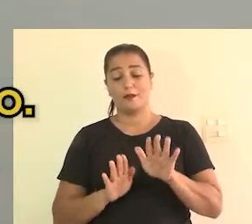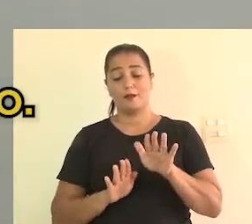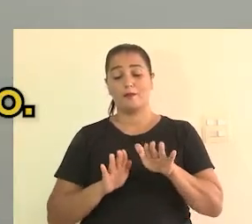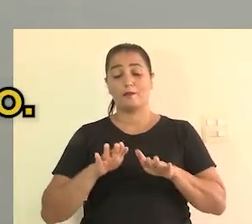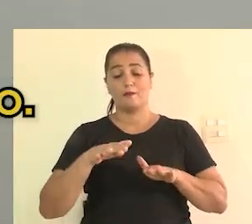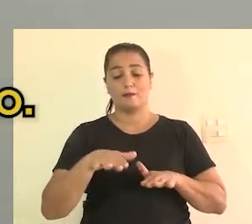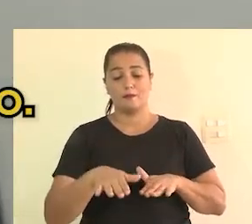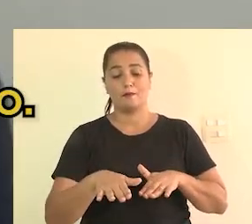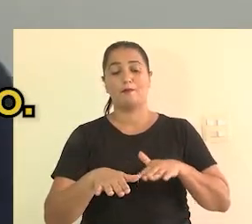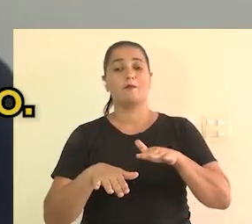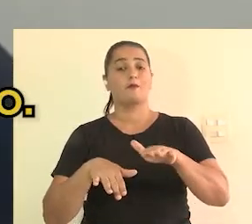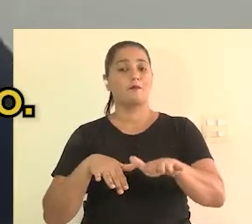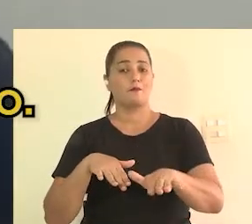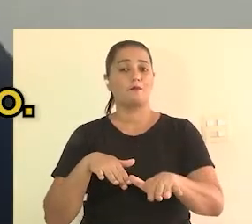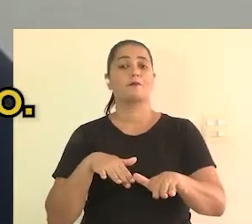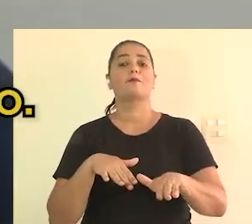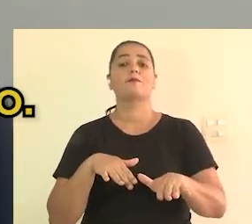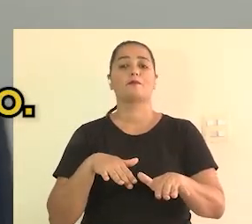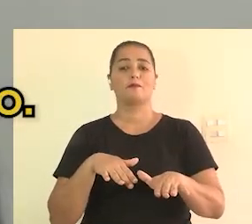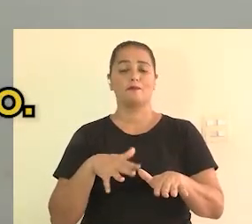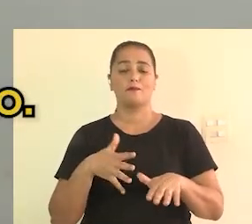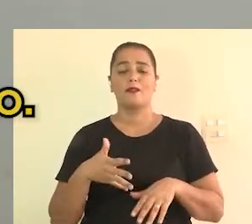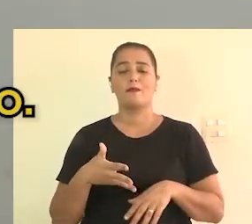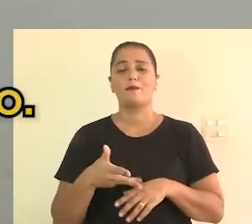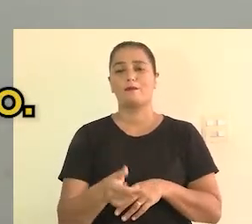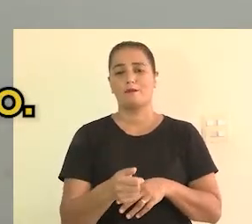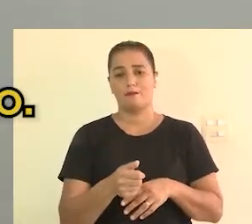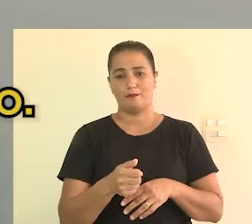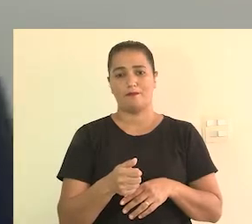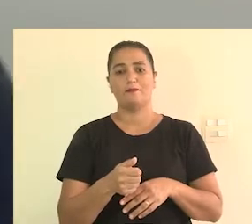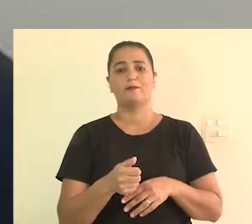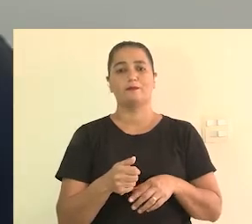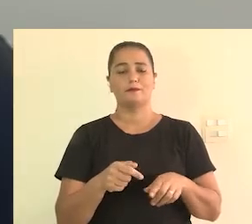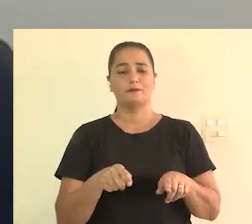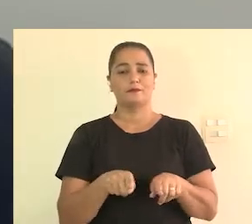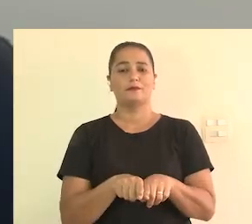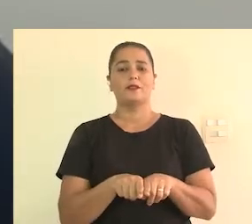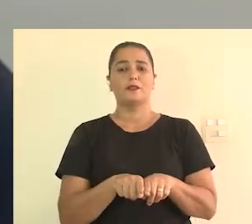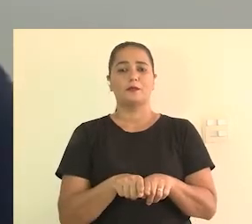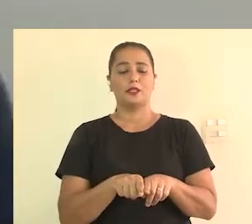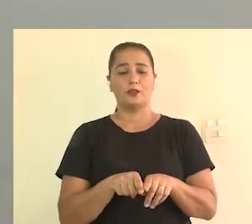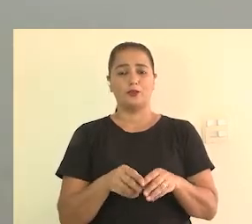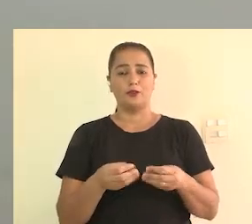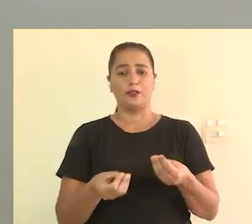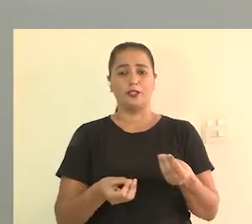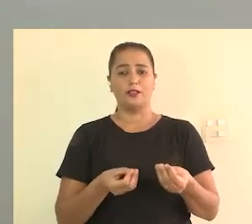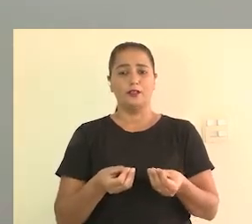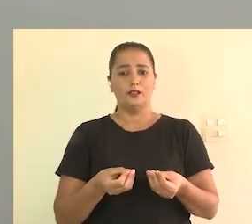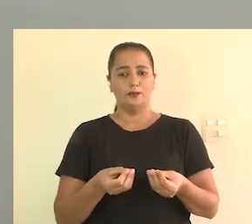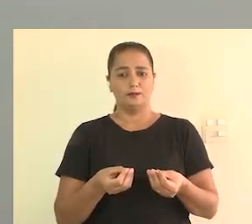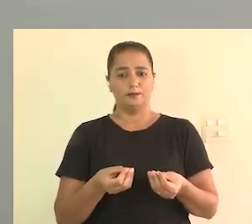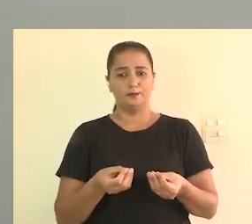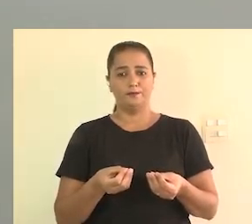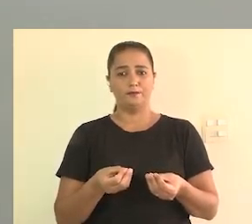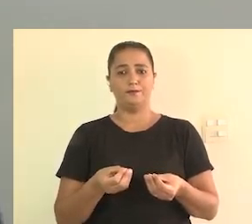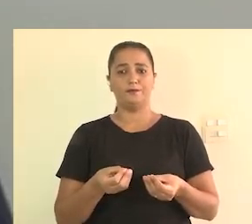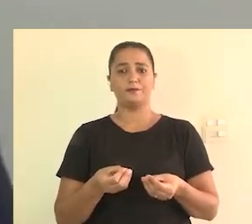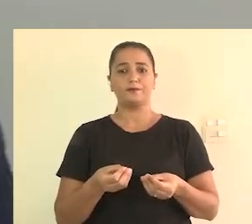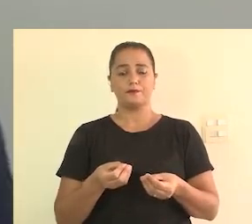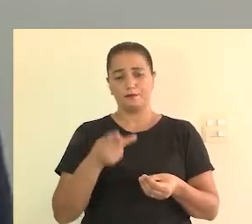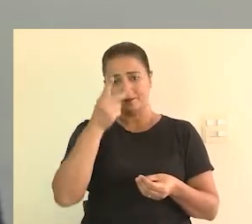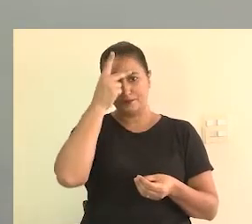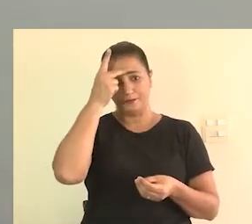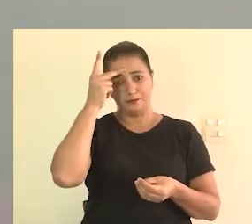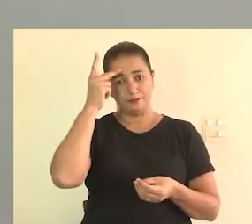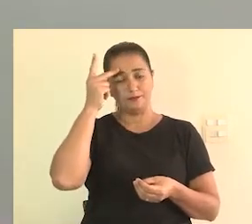um passo, cada passo a gente vai aperfeiçoando, então, essa mesa vai ser importante também para a questão de capacitação, vamos dizer